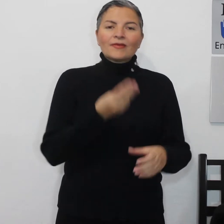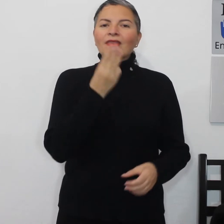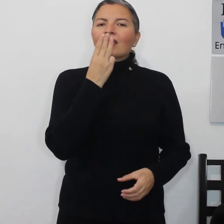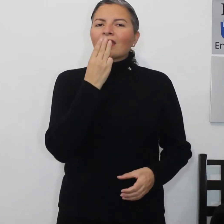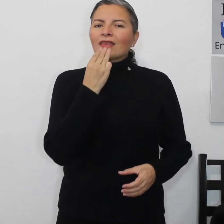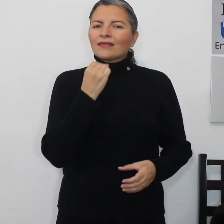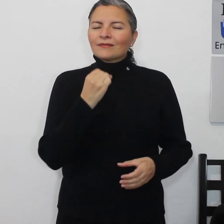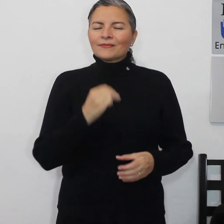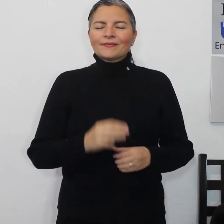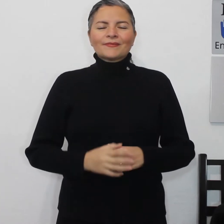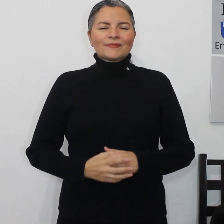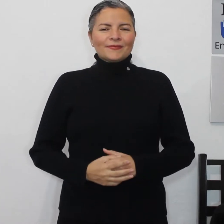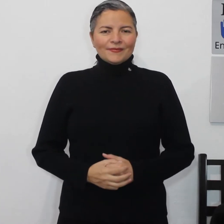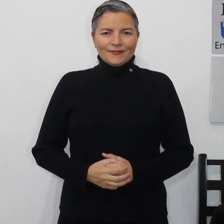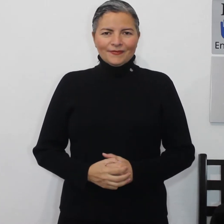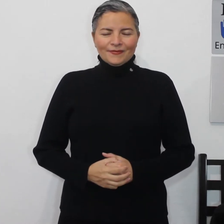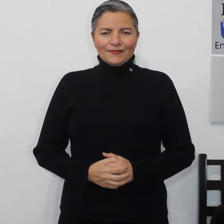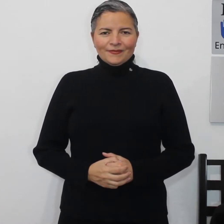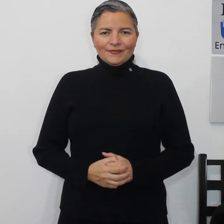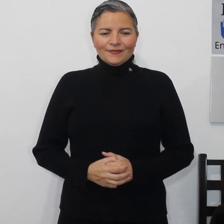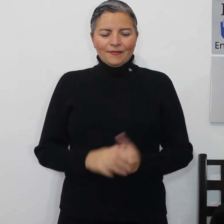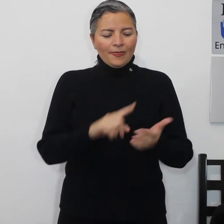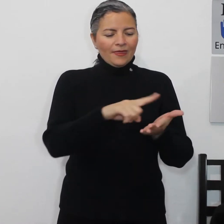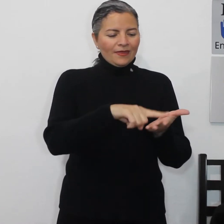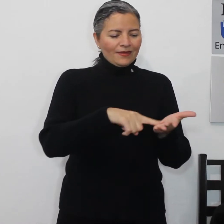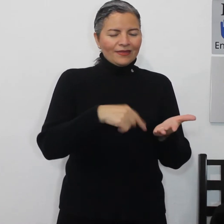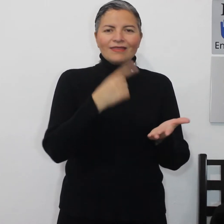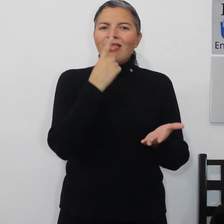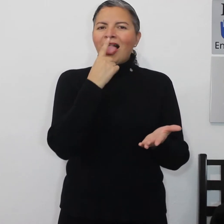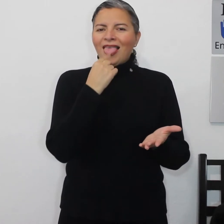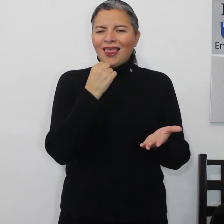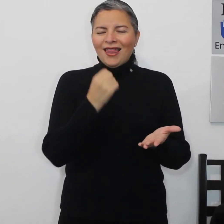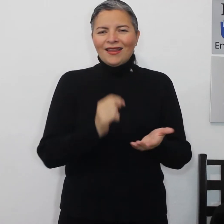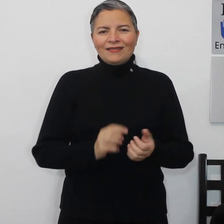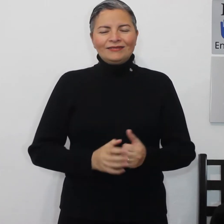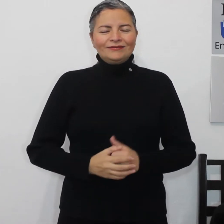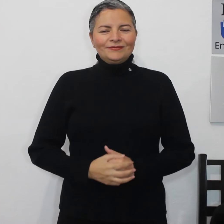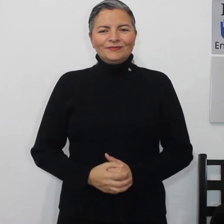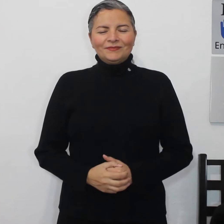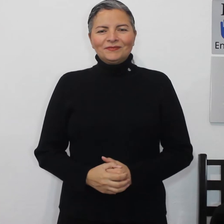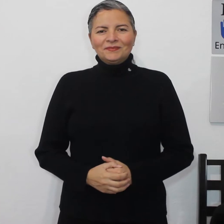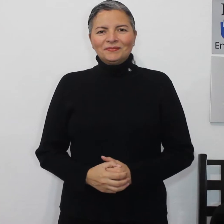cajeta, miel,